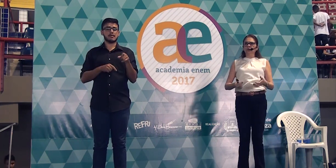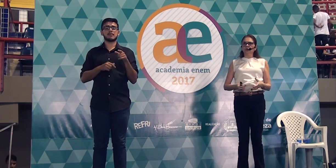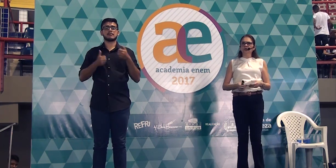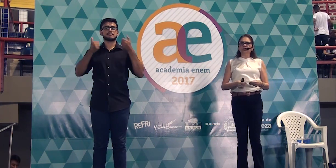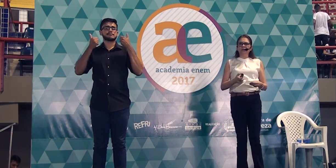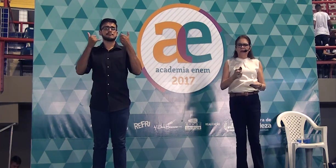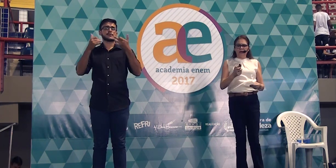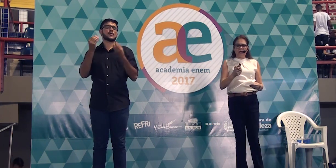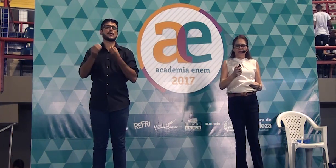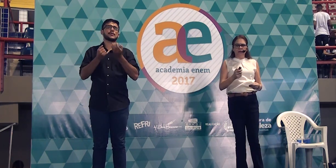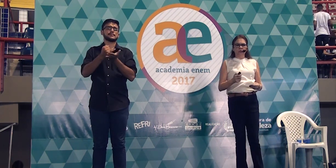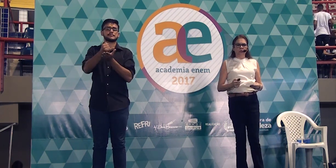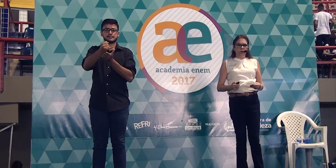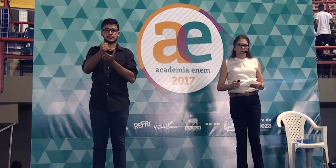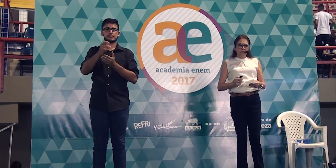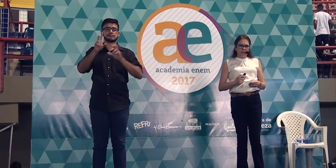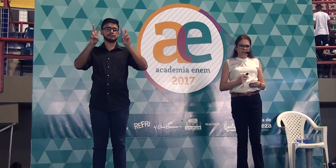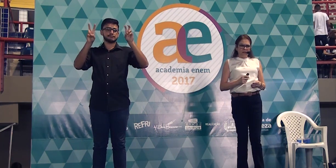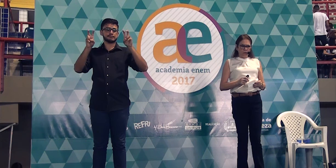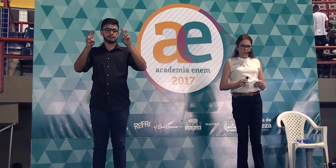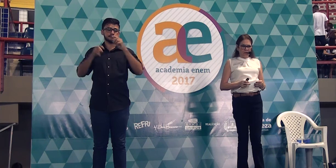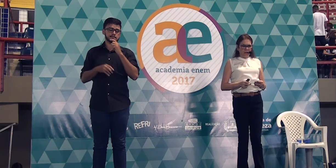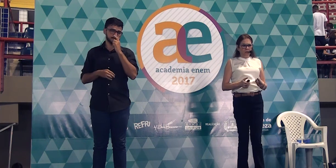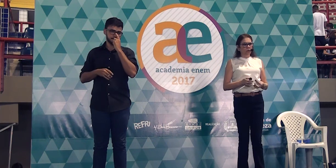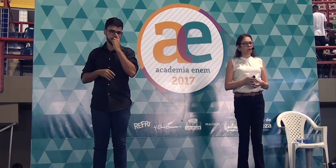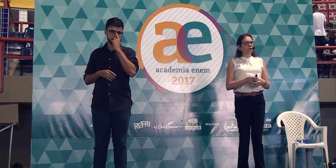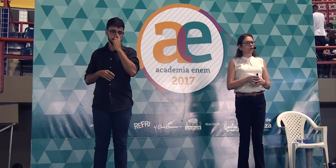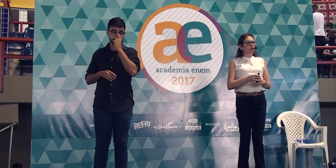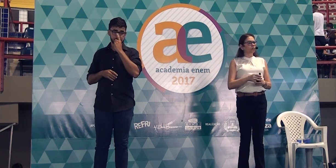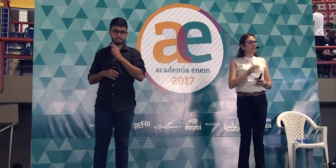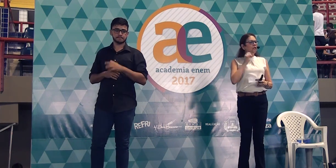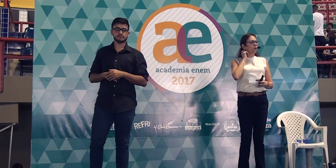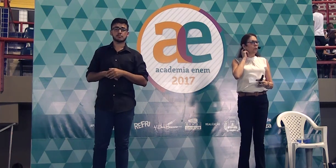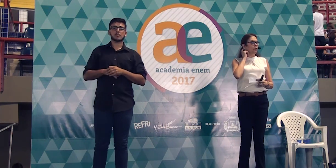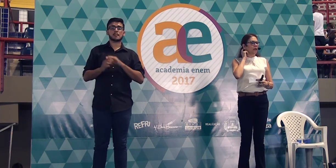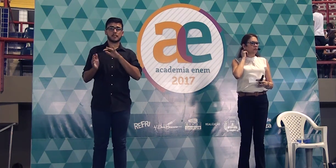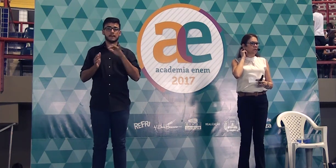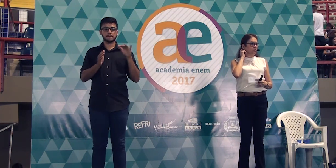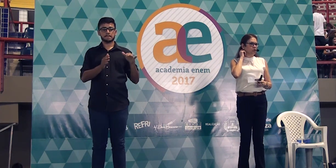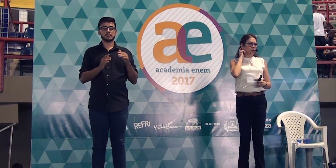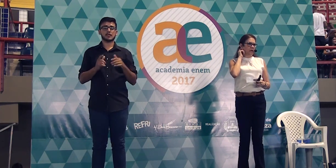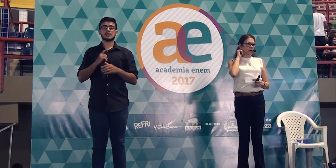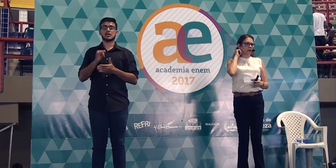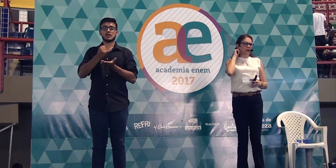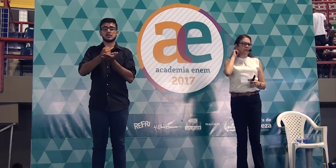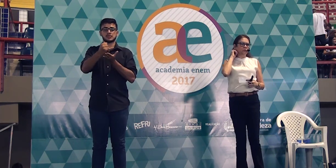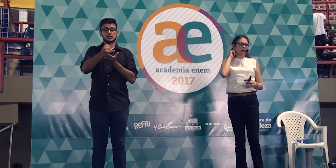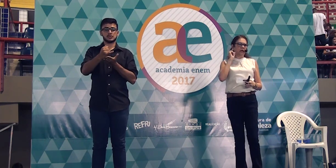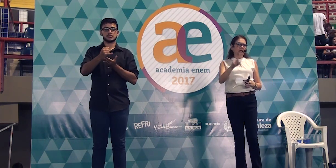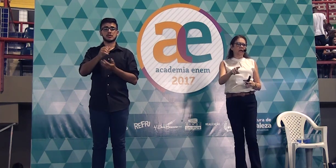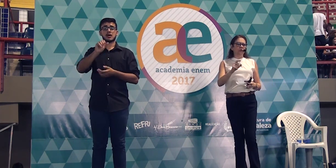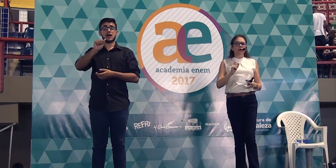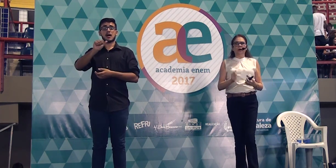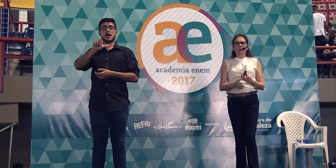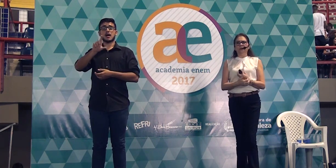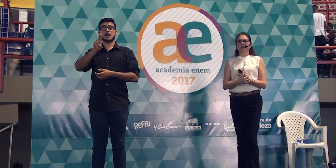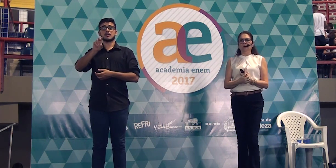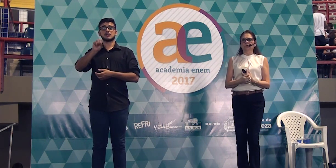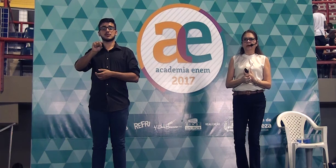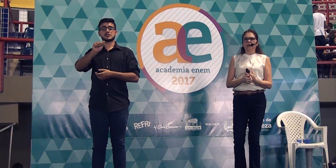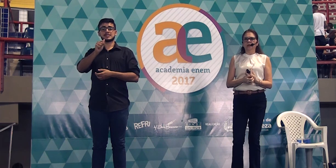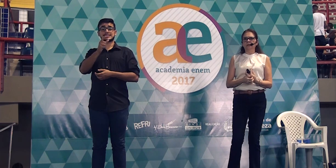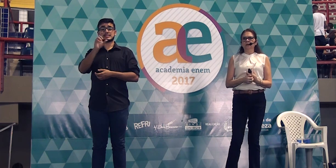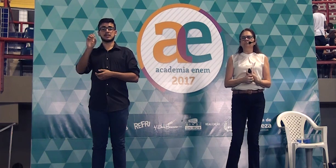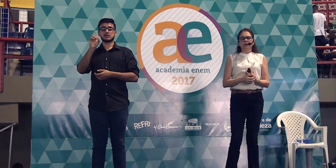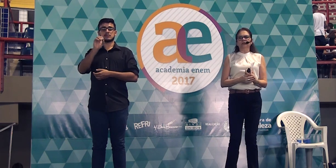é que eu introduzo? Declarando. Terceiro modelo, introdução por alusão histórica. Esse modelo aqui é o que o